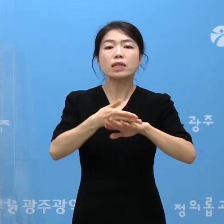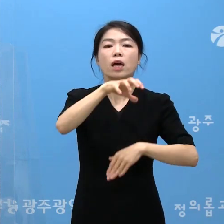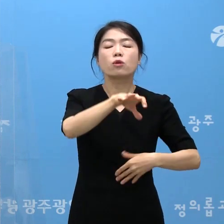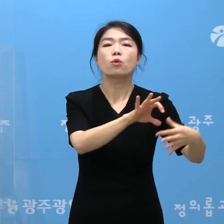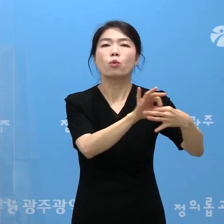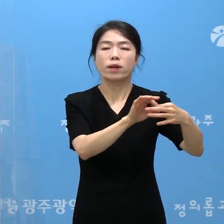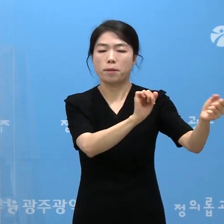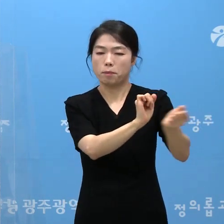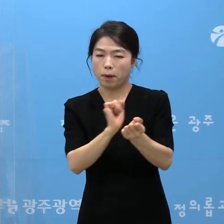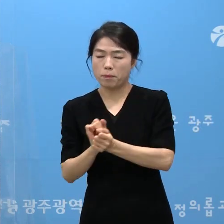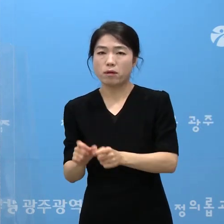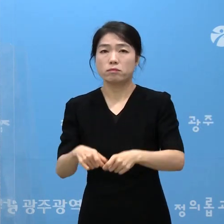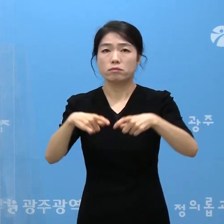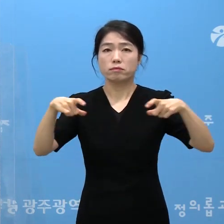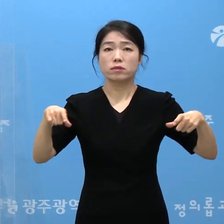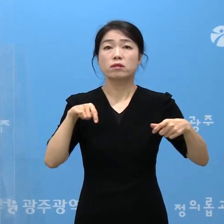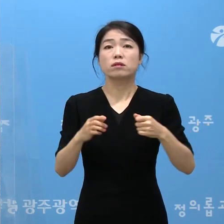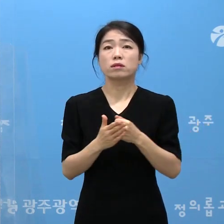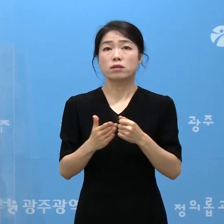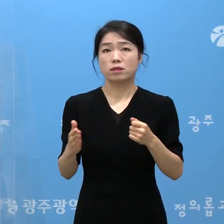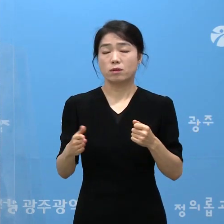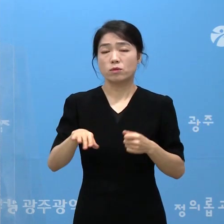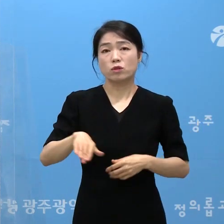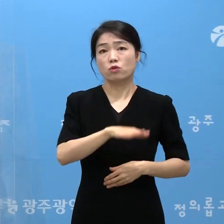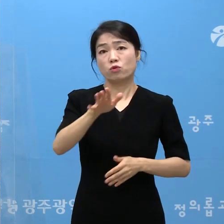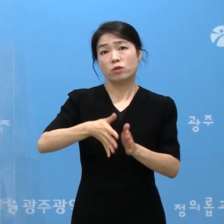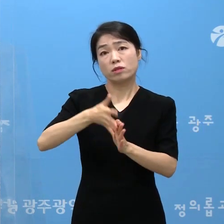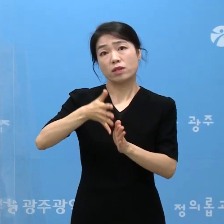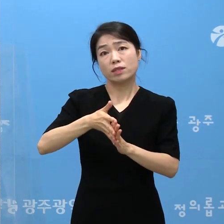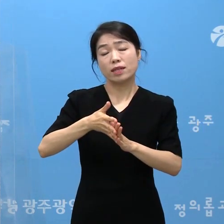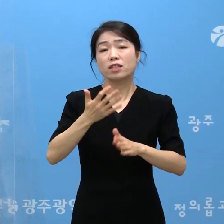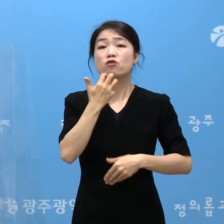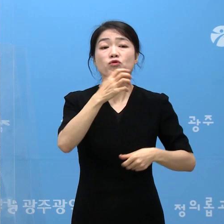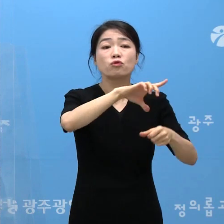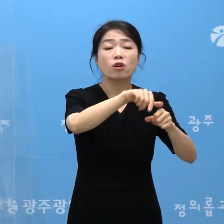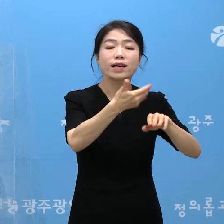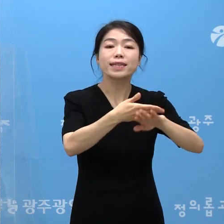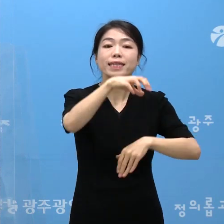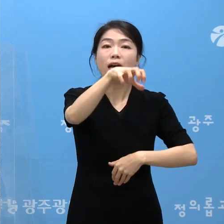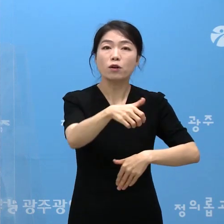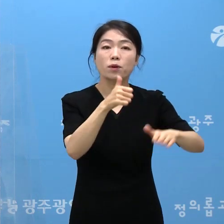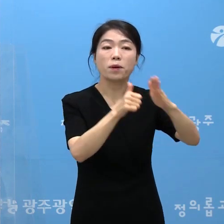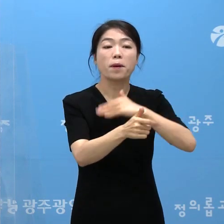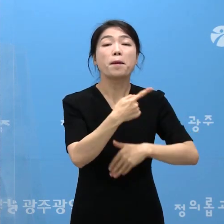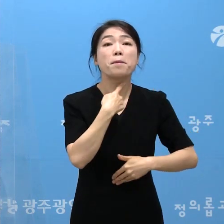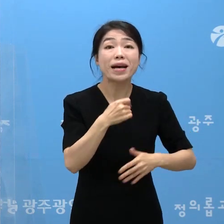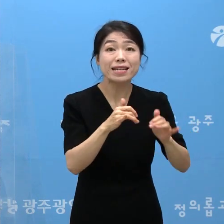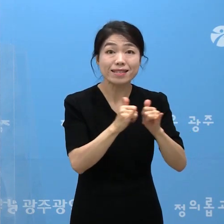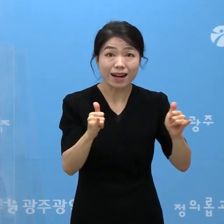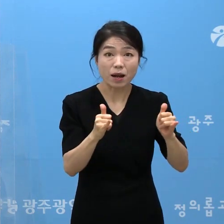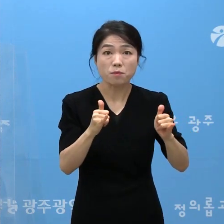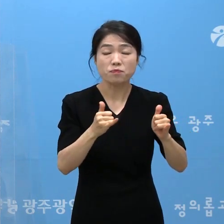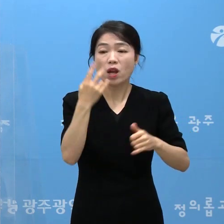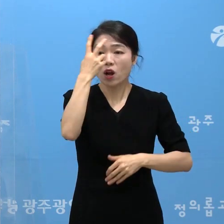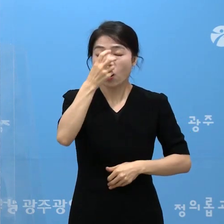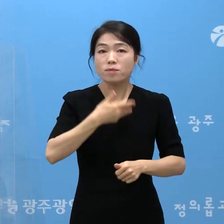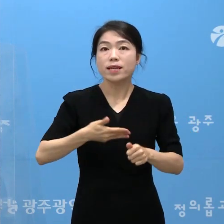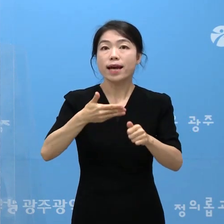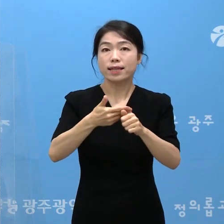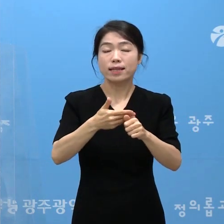관련 확진자가 급증함에 따라 우리시에서는 수도권 등 타지역 방문자 검사 안내에 대한